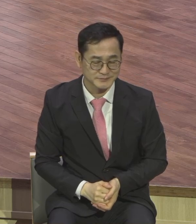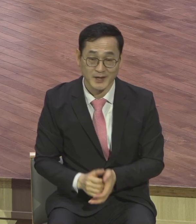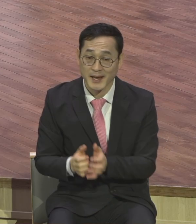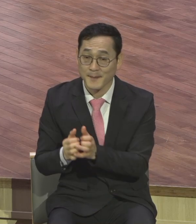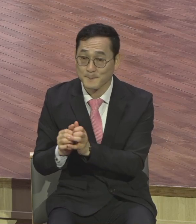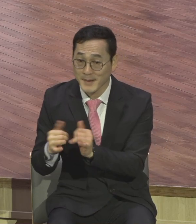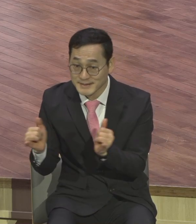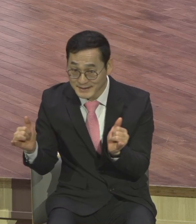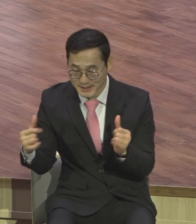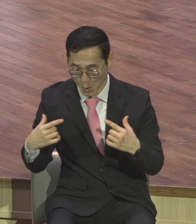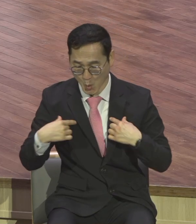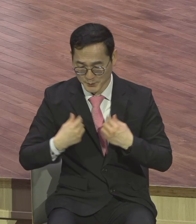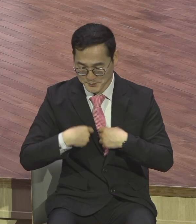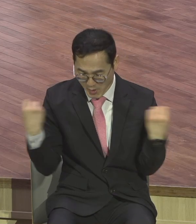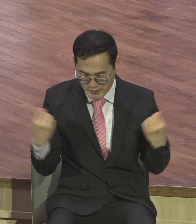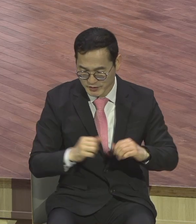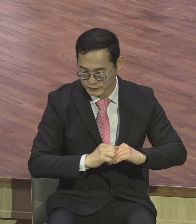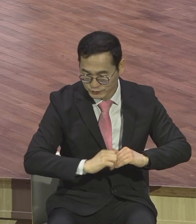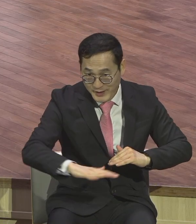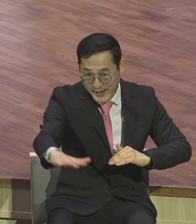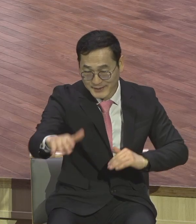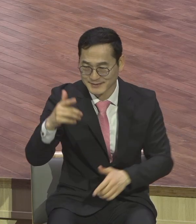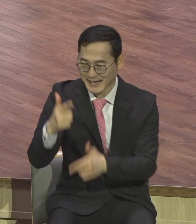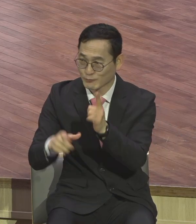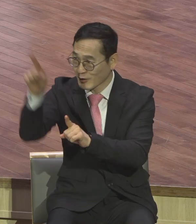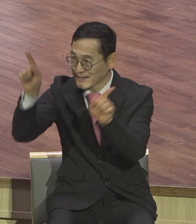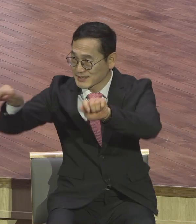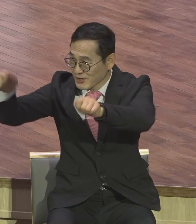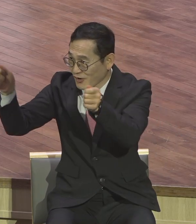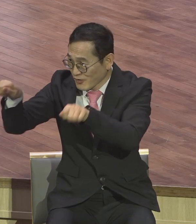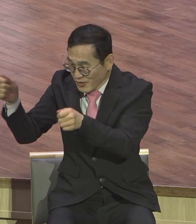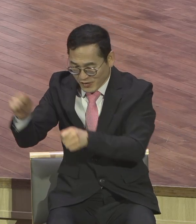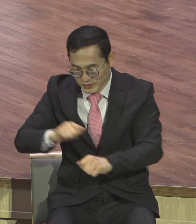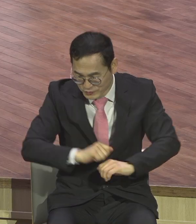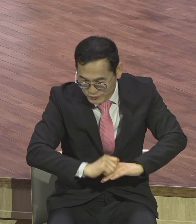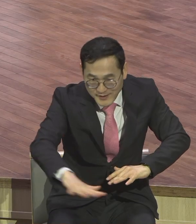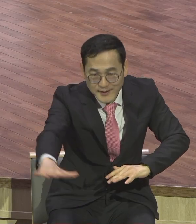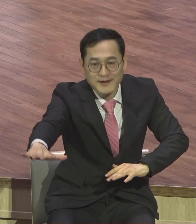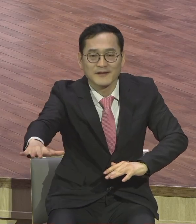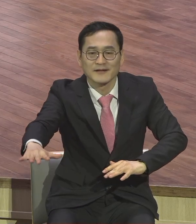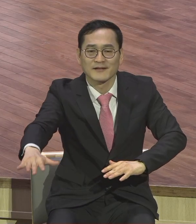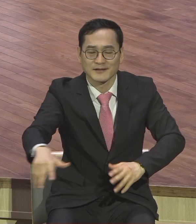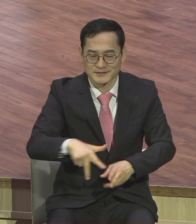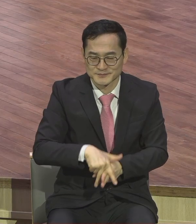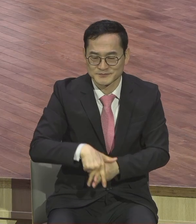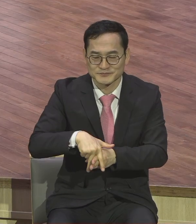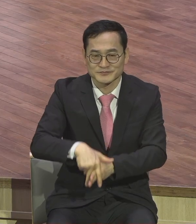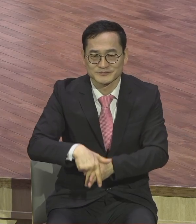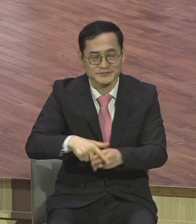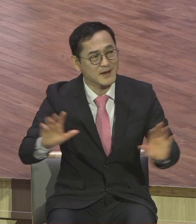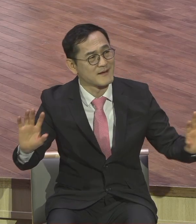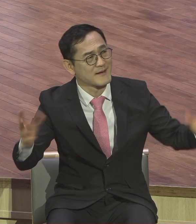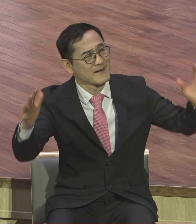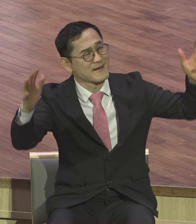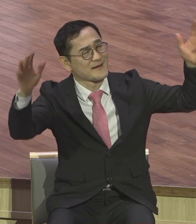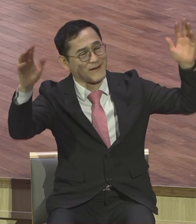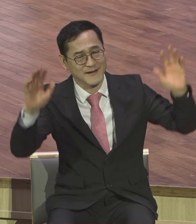그곳을 펴서 나뭇가지를 꺾어서 길에 펴고 예수님을 환영합니다 또 예수님의